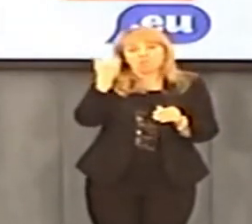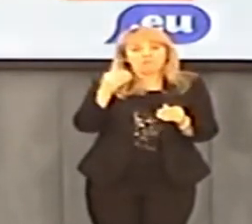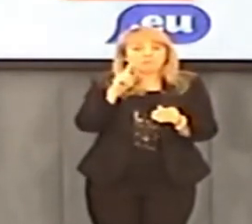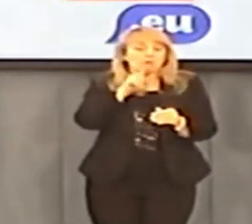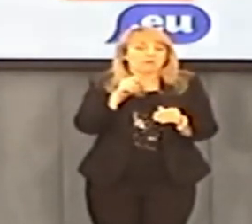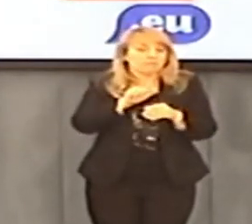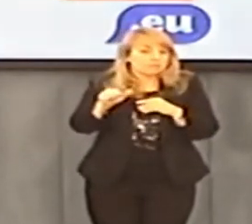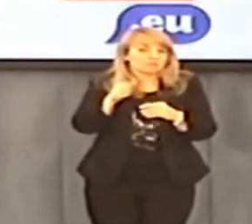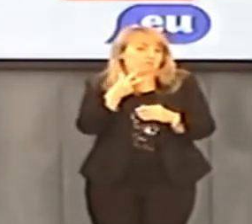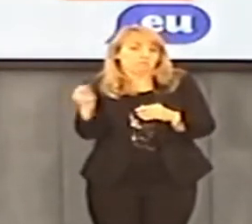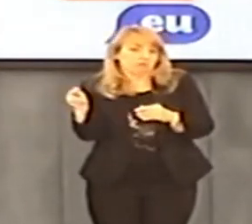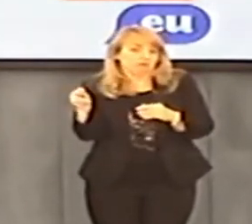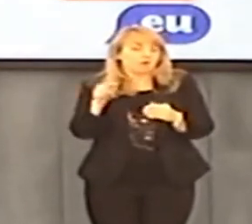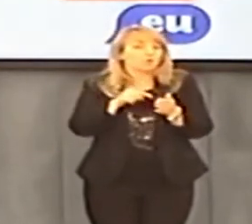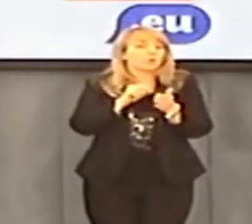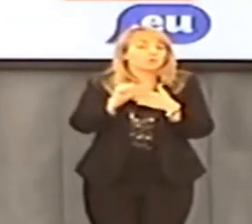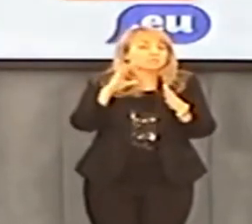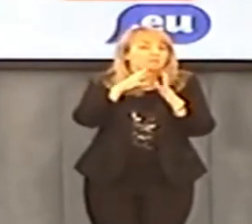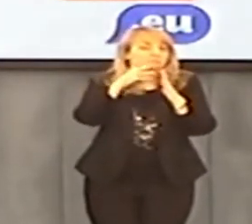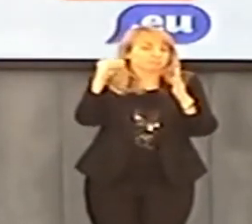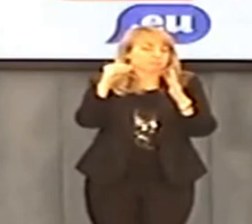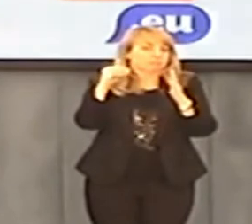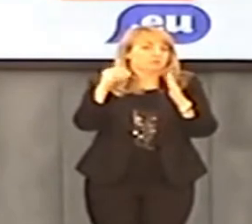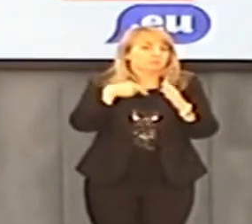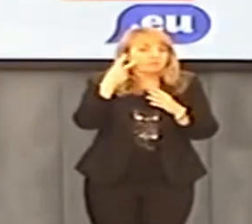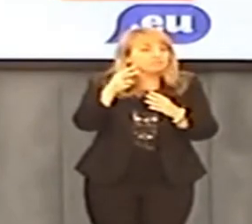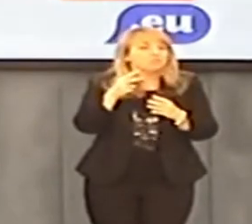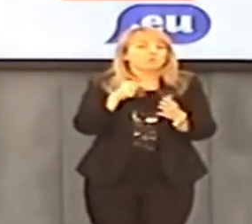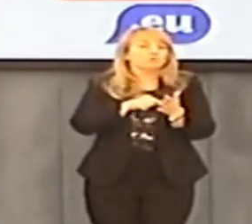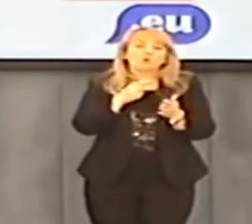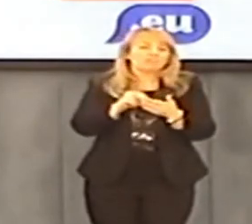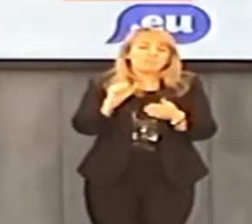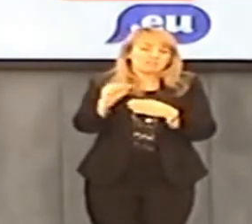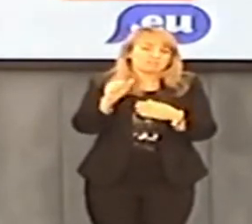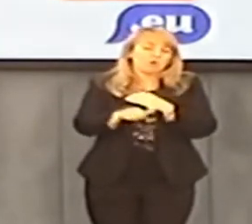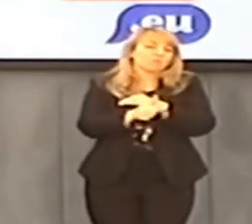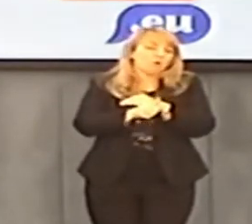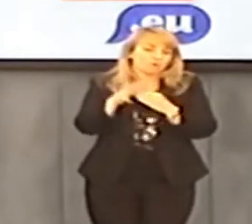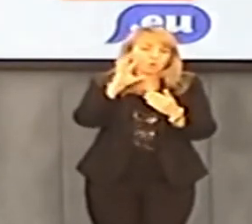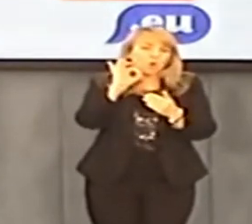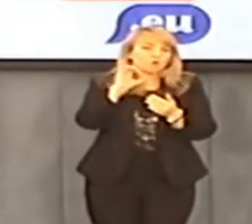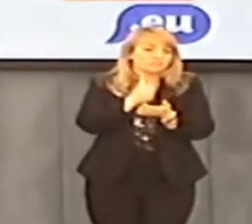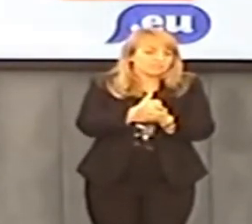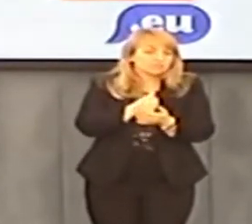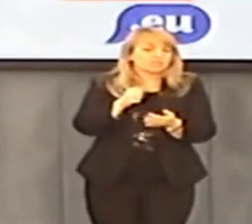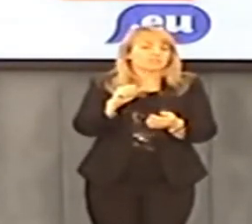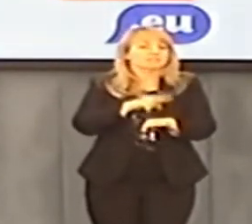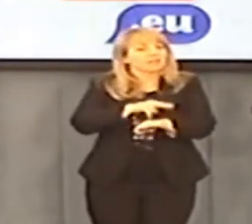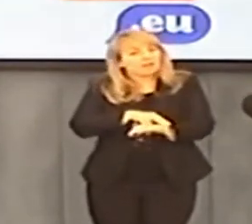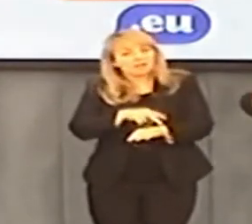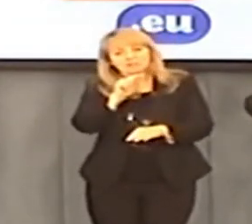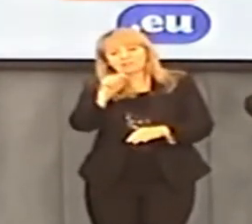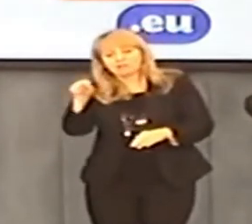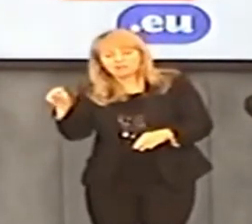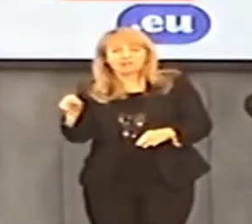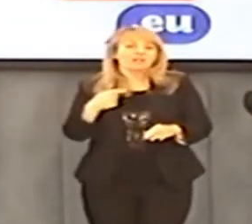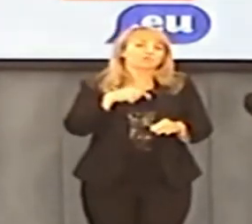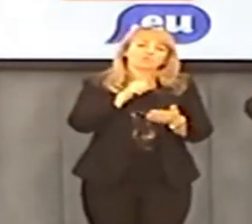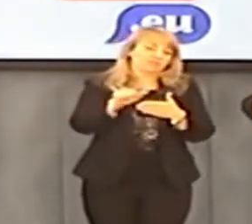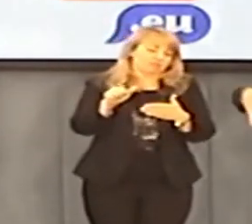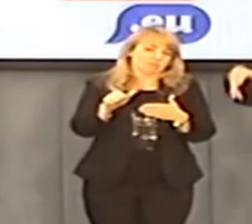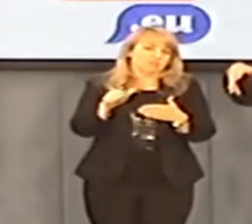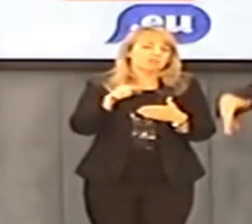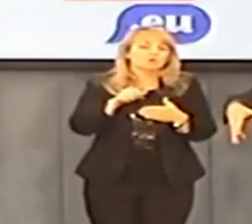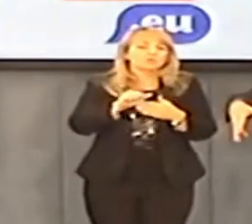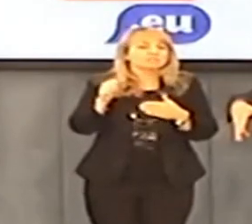wyjaśni. Ja to mówię w formie znaków zapytania, bo ja nie twierdzę, że tak jest. Mówię o cieniu, który się unosi nad tą całą sprawą. Wiemy, że nie chodzi o oświadczenia